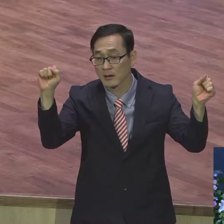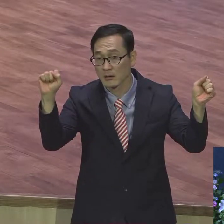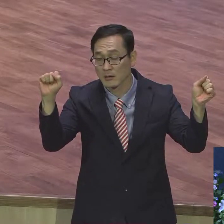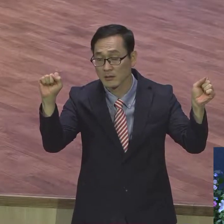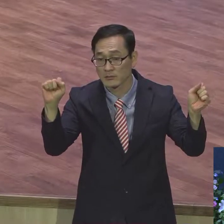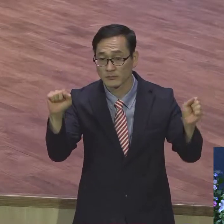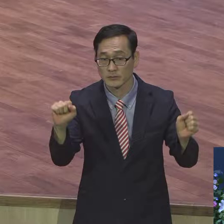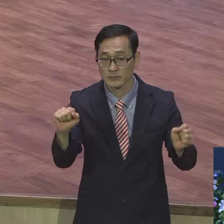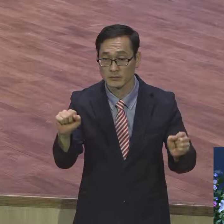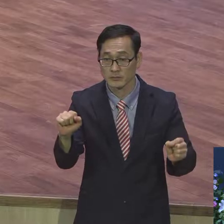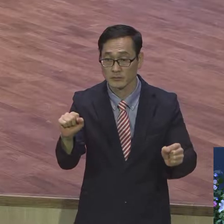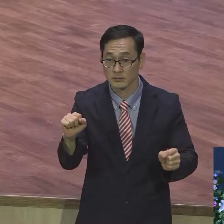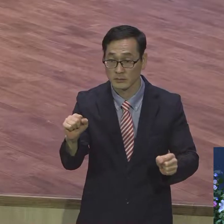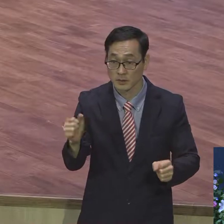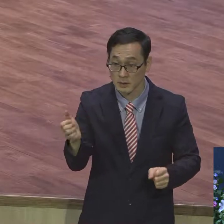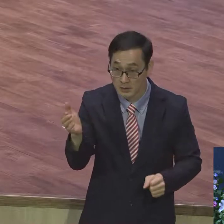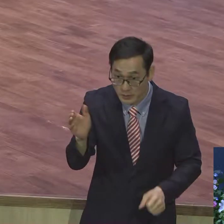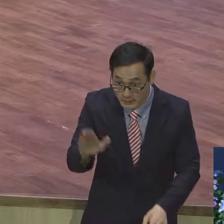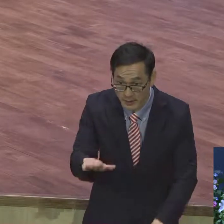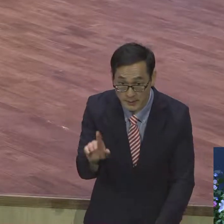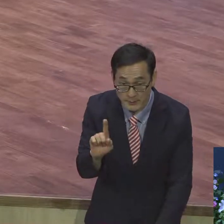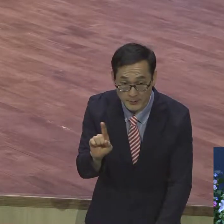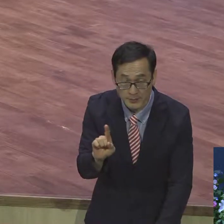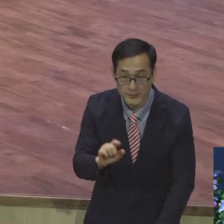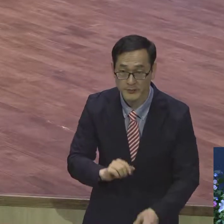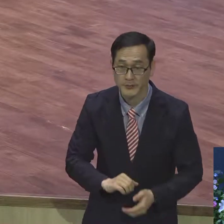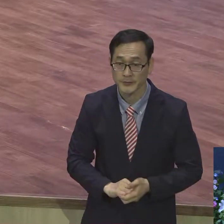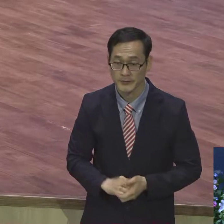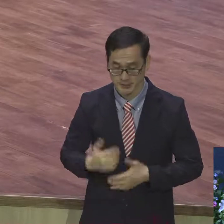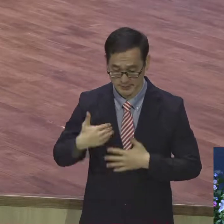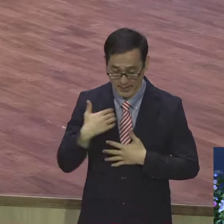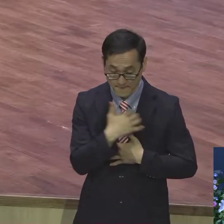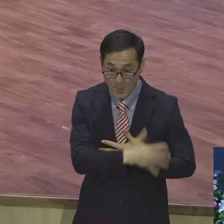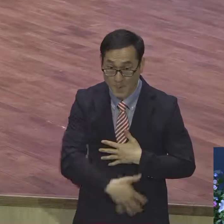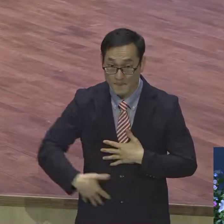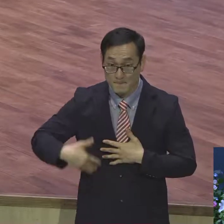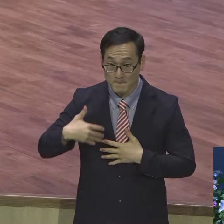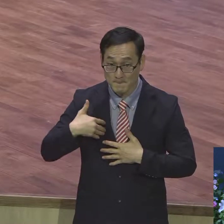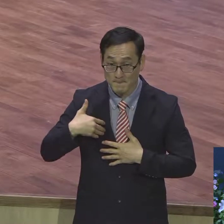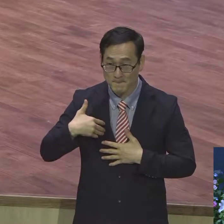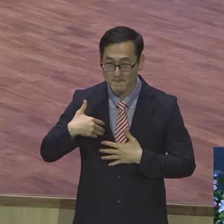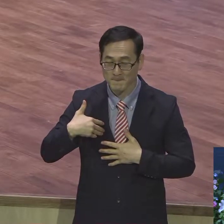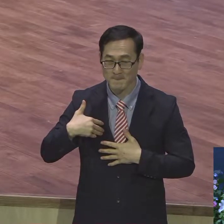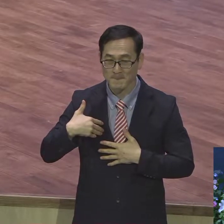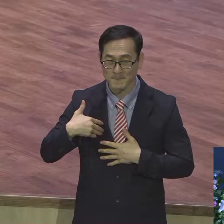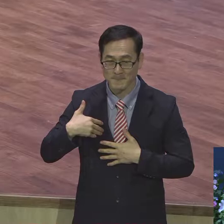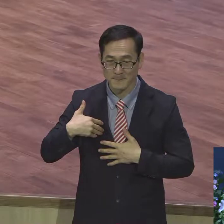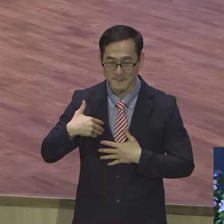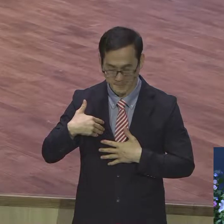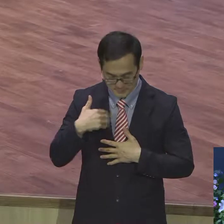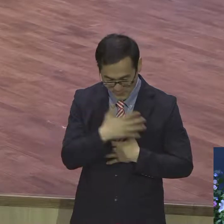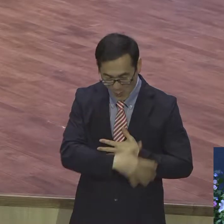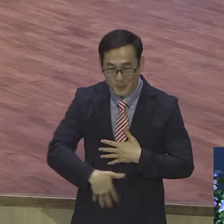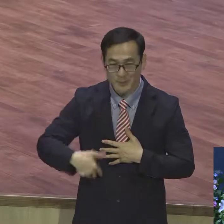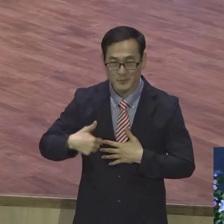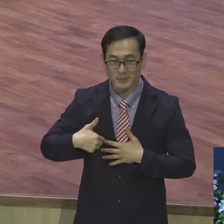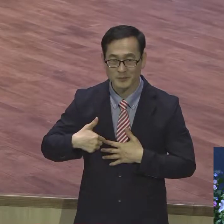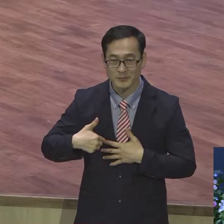중요한 것은요. 우리가 육신의 옷을 입고 이 땅에 그렇게 사는 동안에 사단이라고도